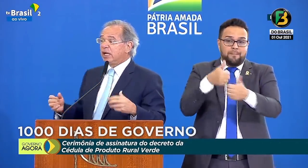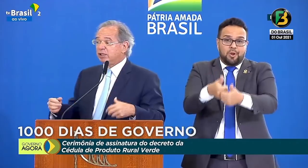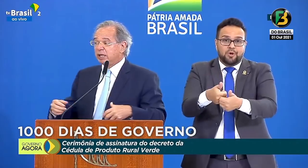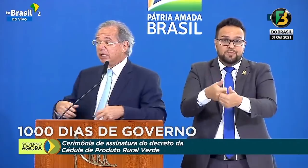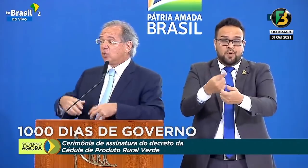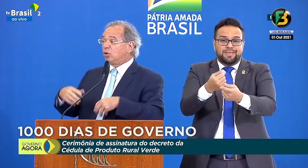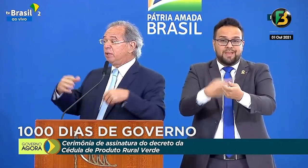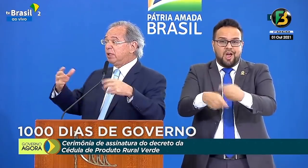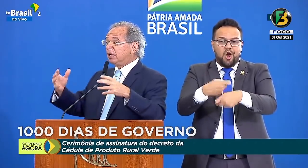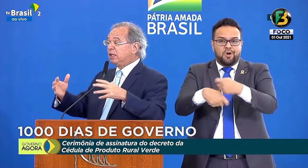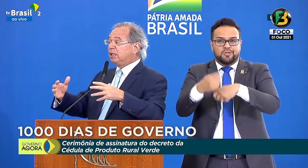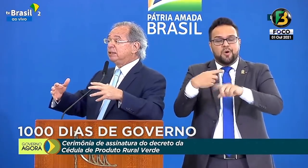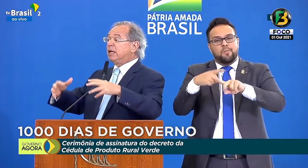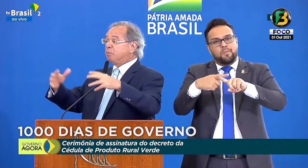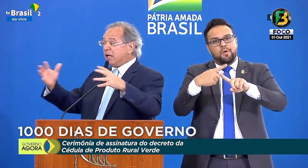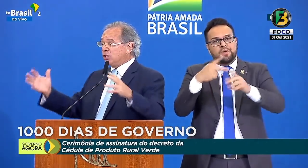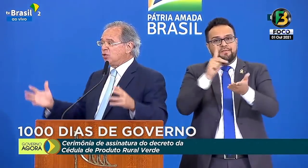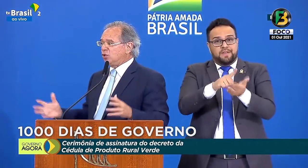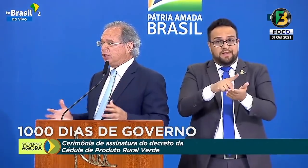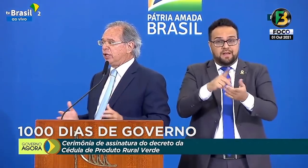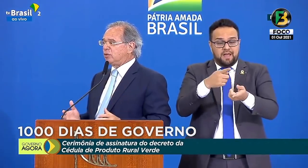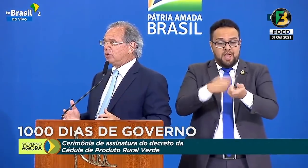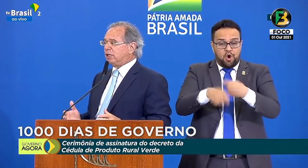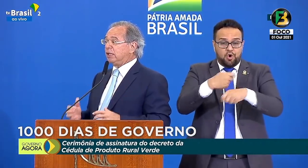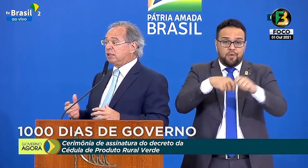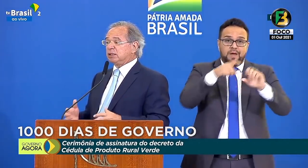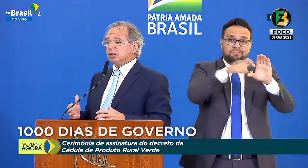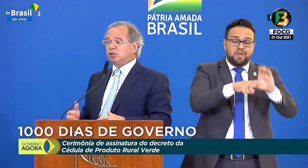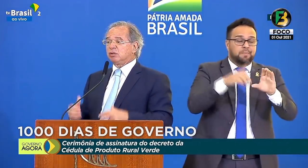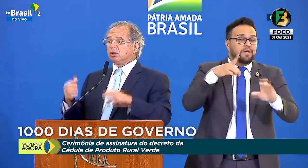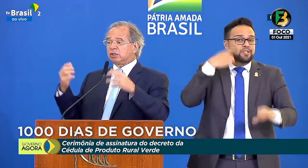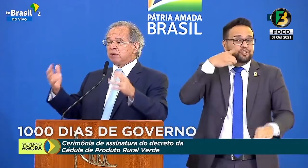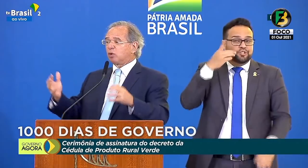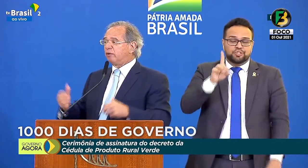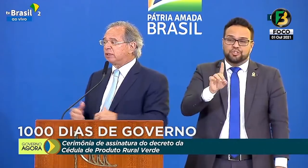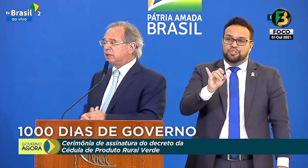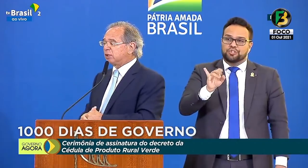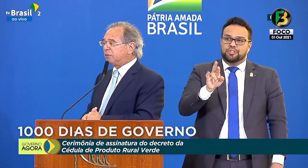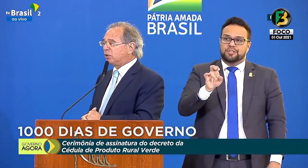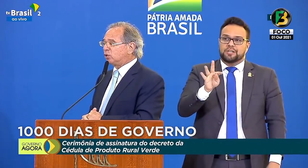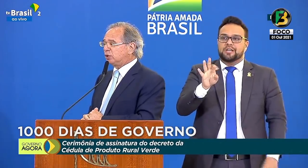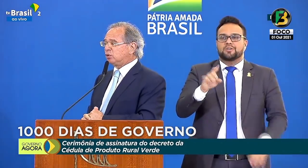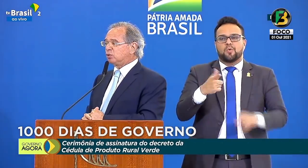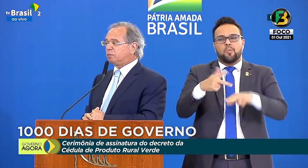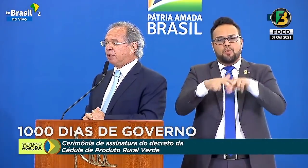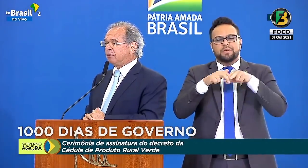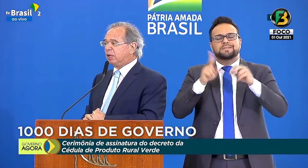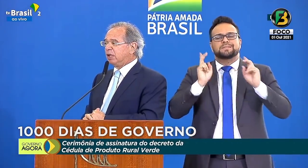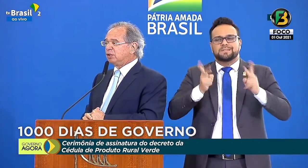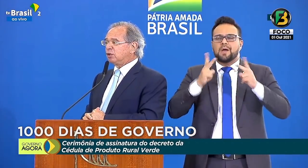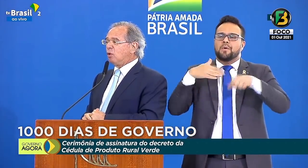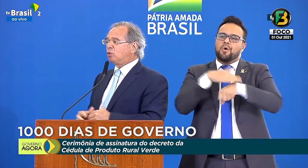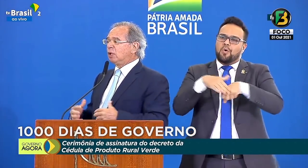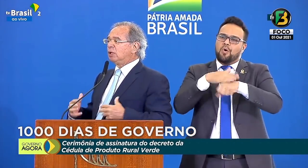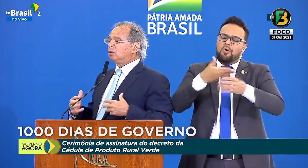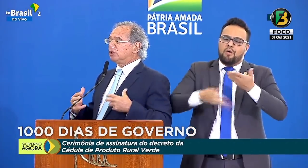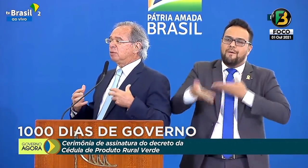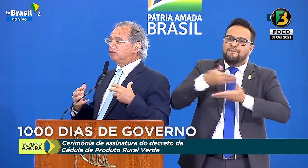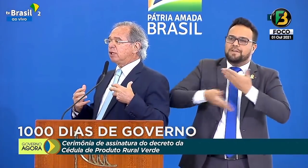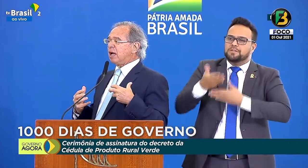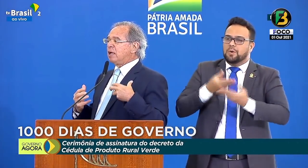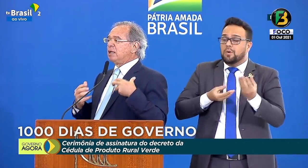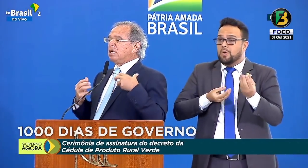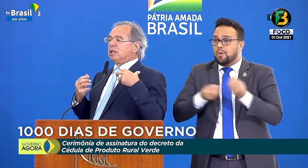na verdade, a economia depende do direito. E é nesse sentido que nós sempre conversamos também com os juízes do Supremo de como